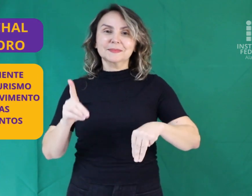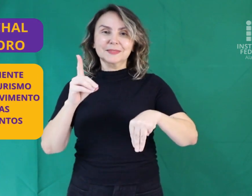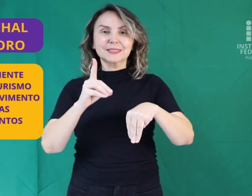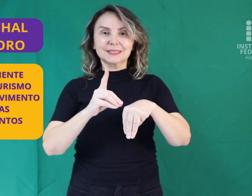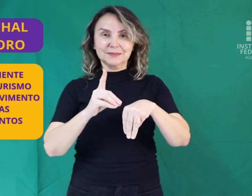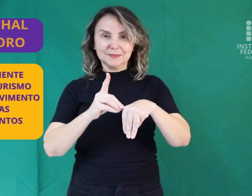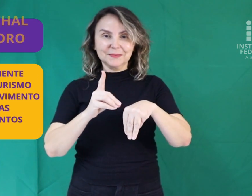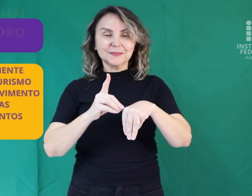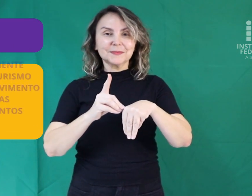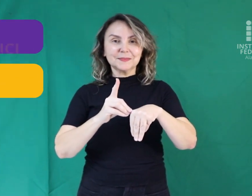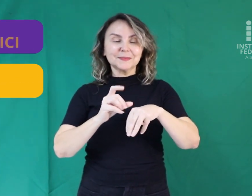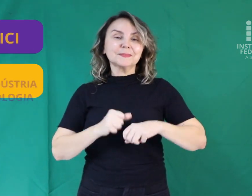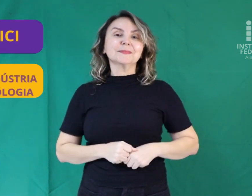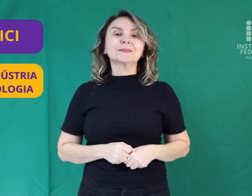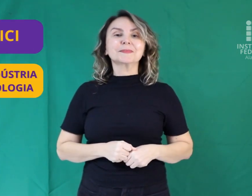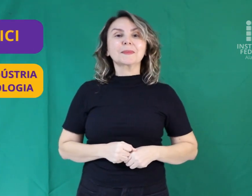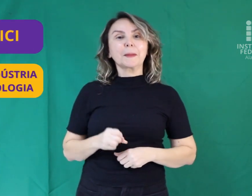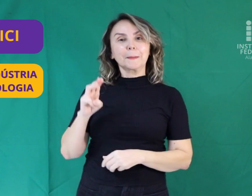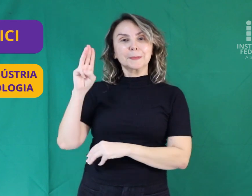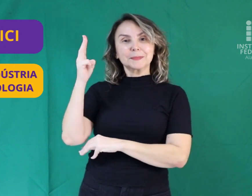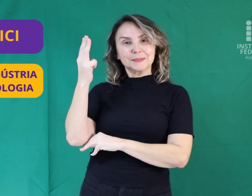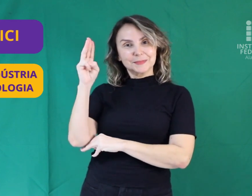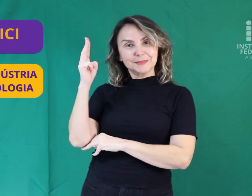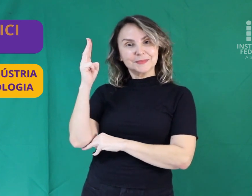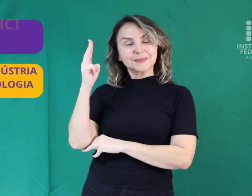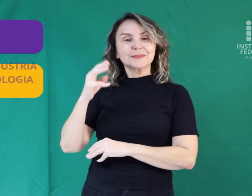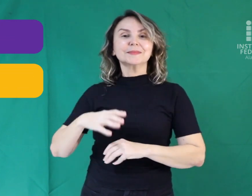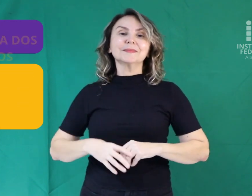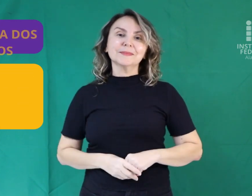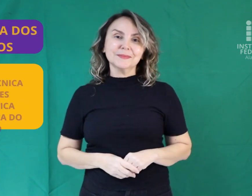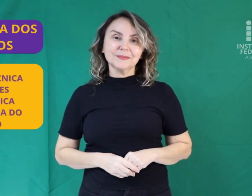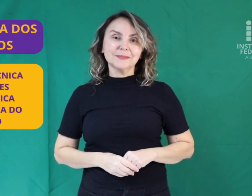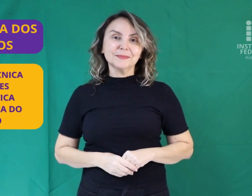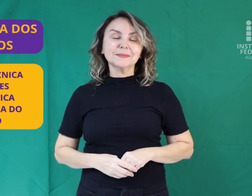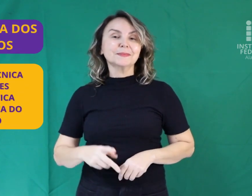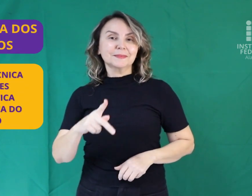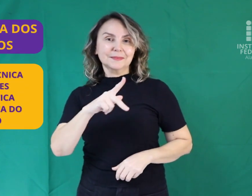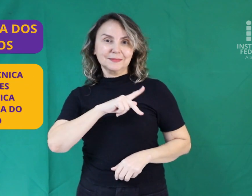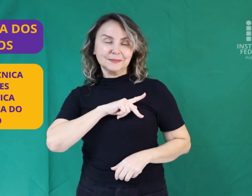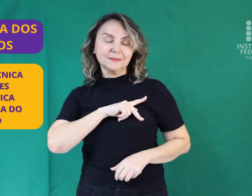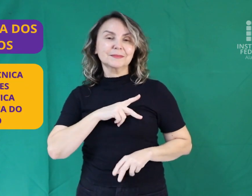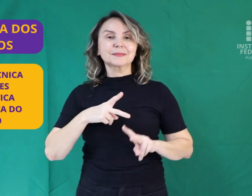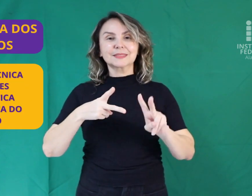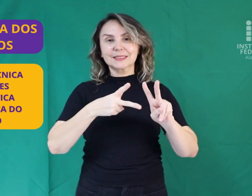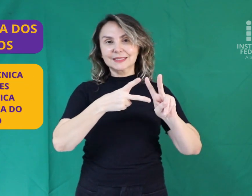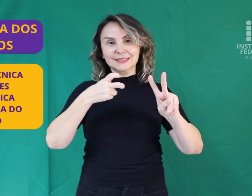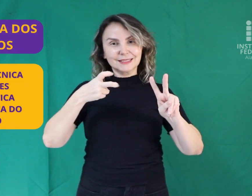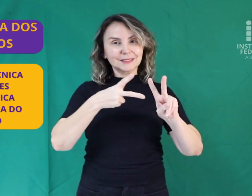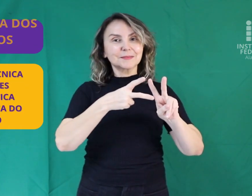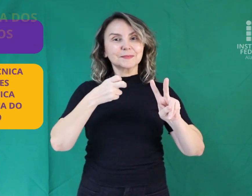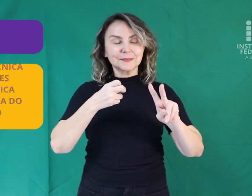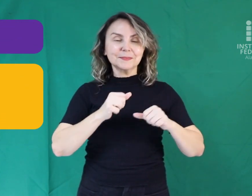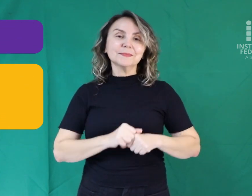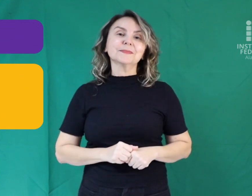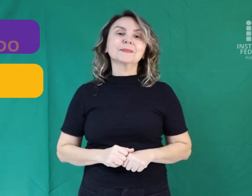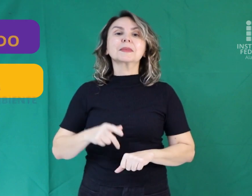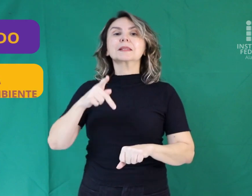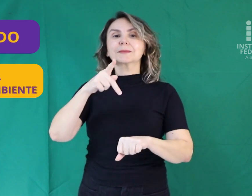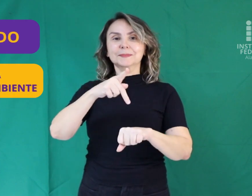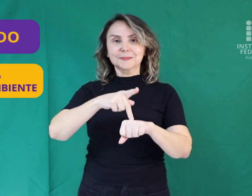Marechal Deodoro, Murici, Palmeira dos Índios, Penedo,